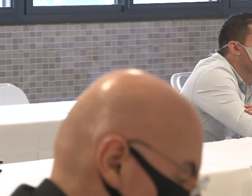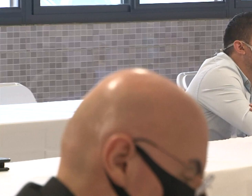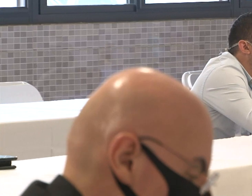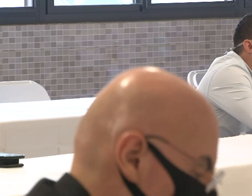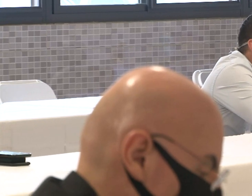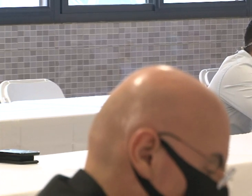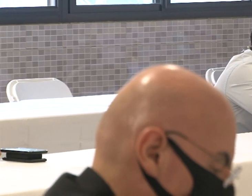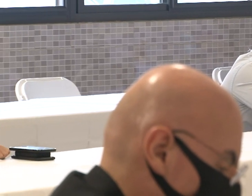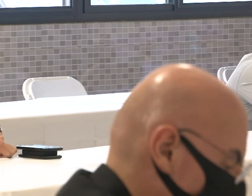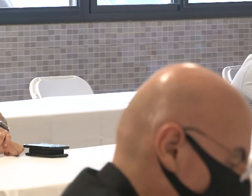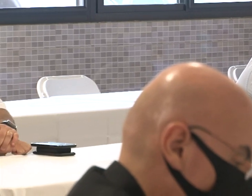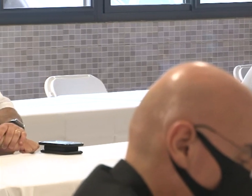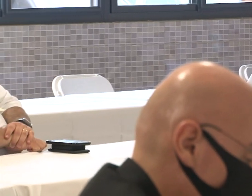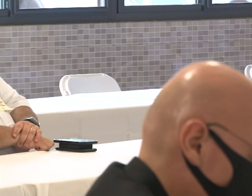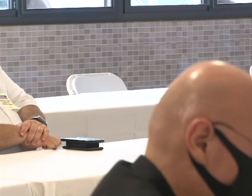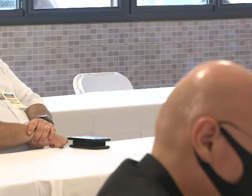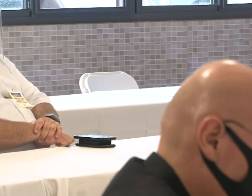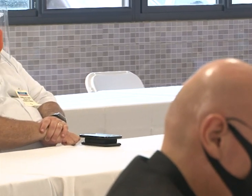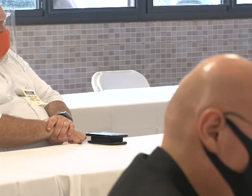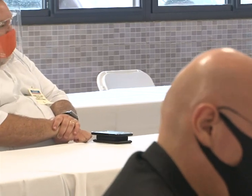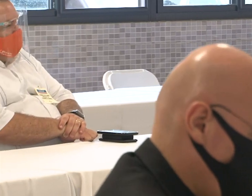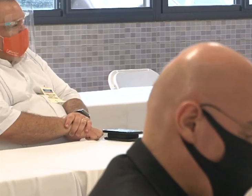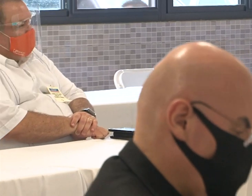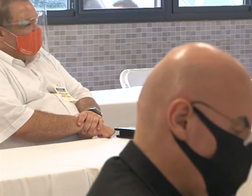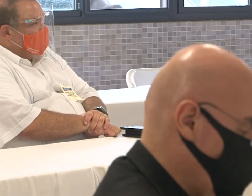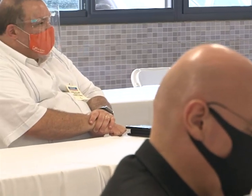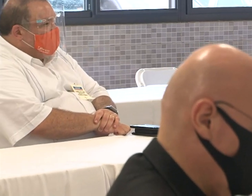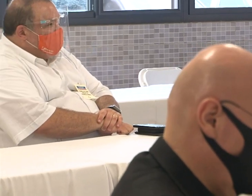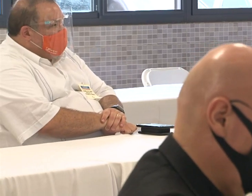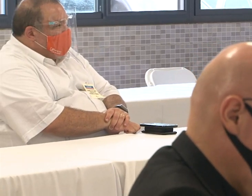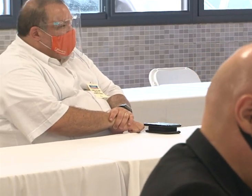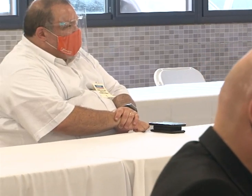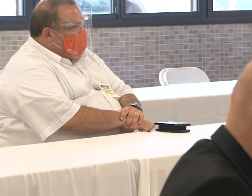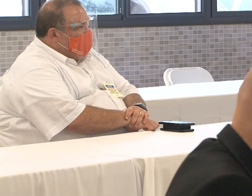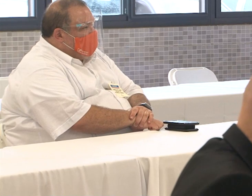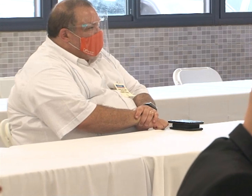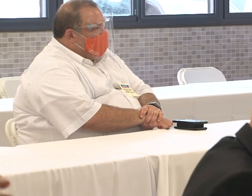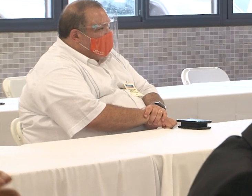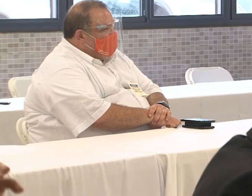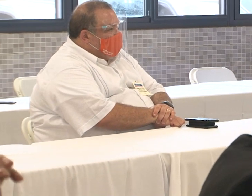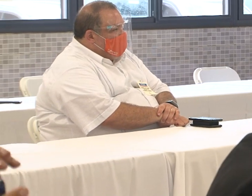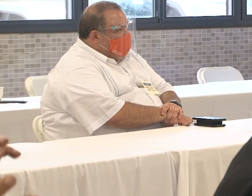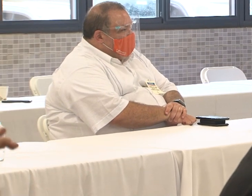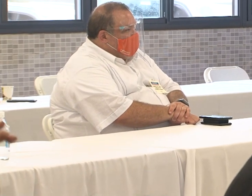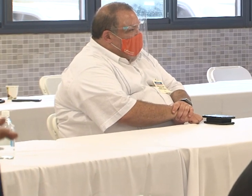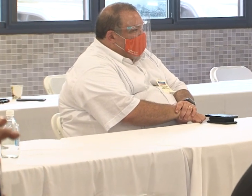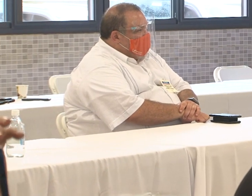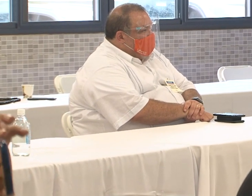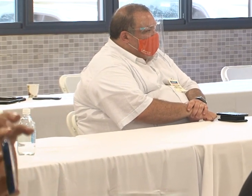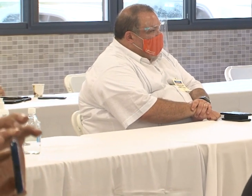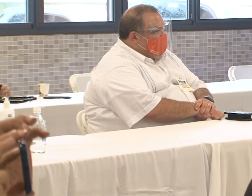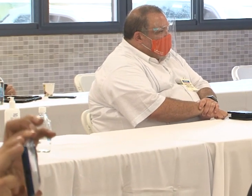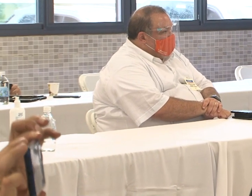compañeros de la Asamblea de Trabajadores, así como con otros sectores de la sociedad, a que veamos